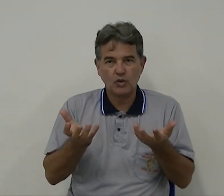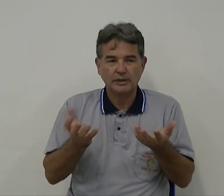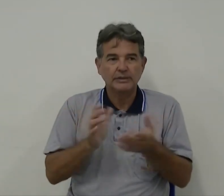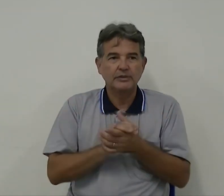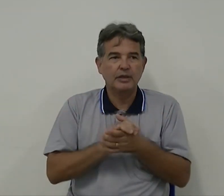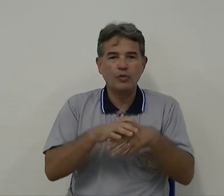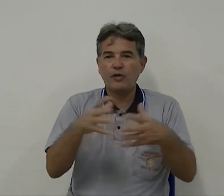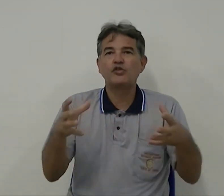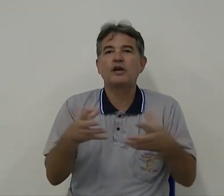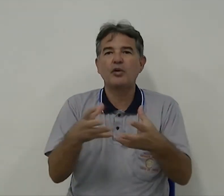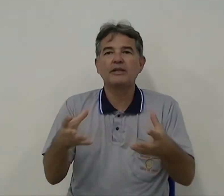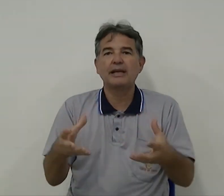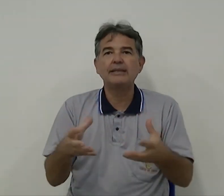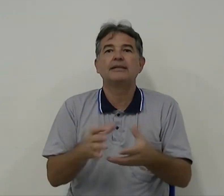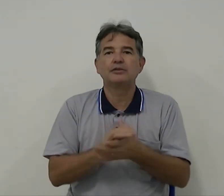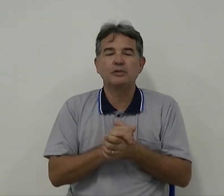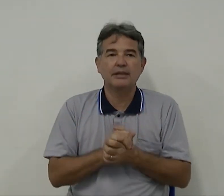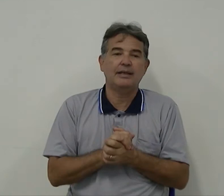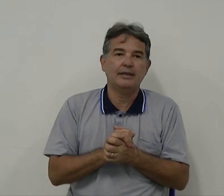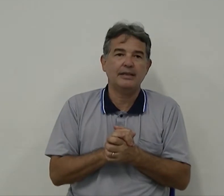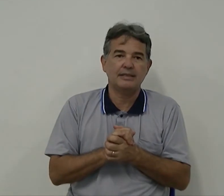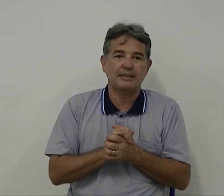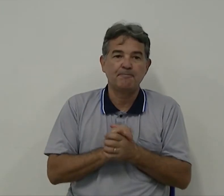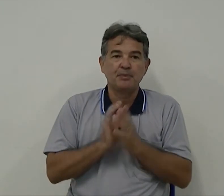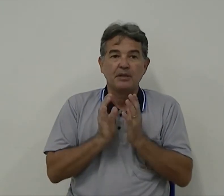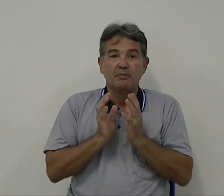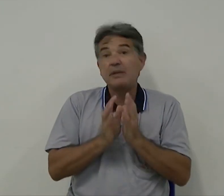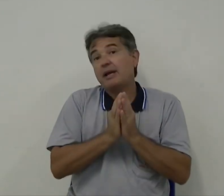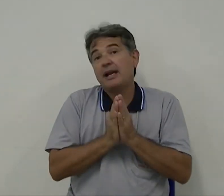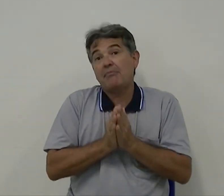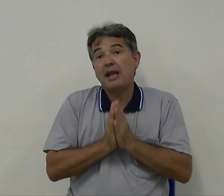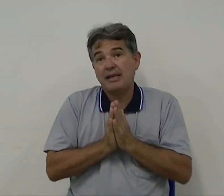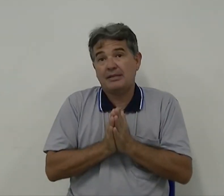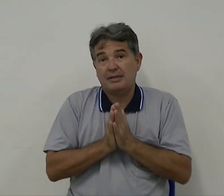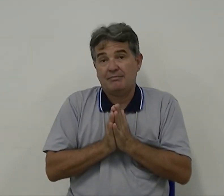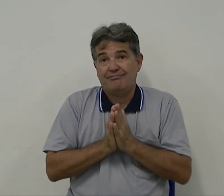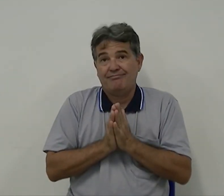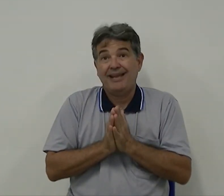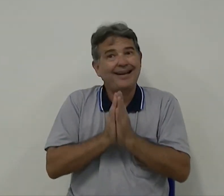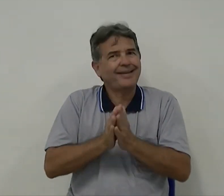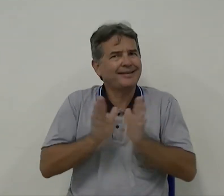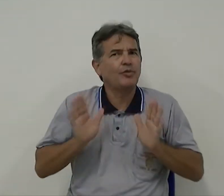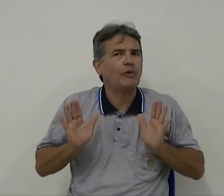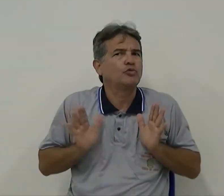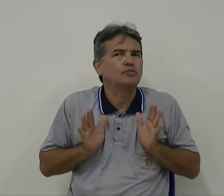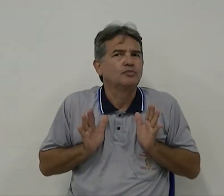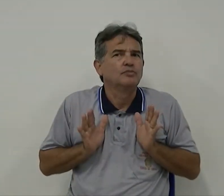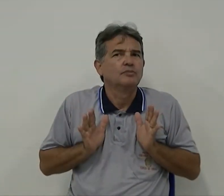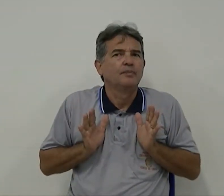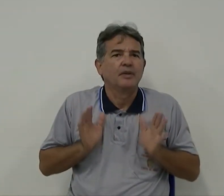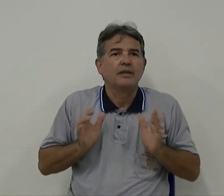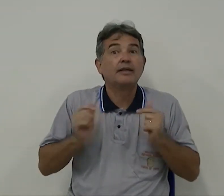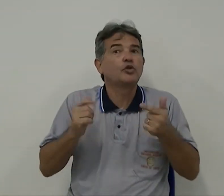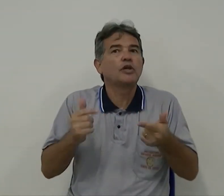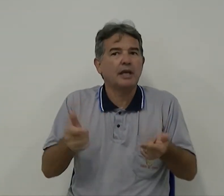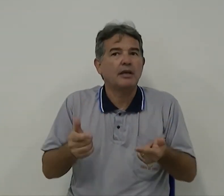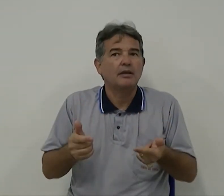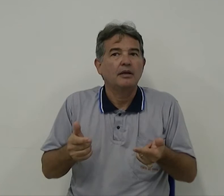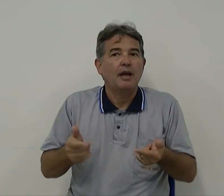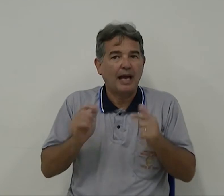que está lidando com aquela criança. Primeiramente, ela tem que ter o laudo. Tanto que a